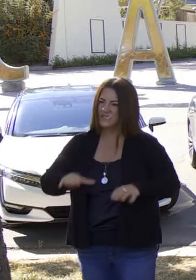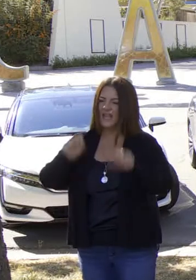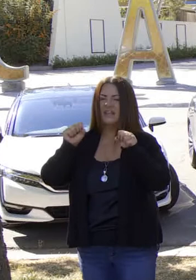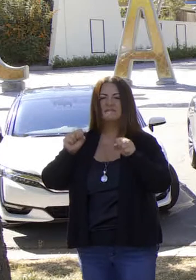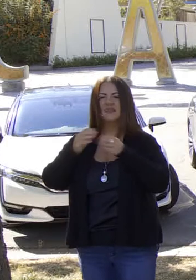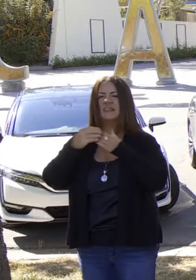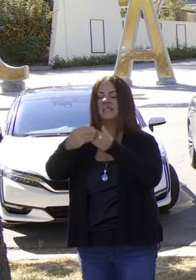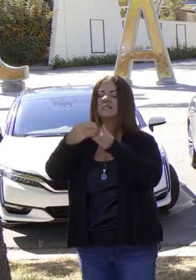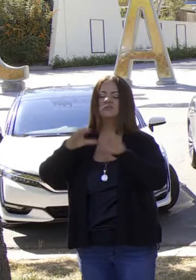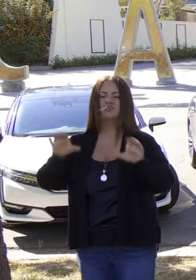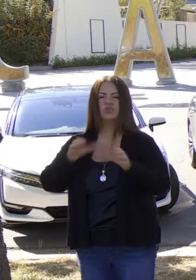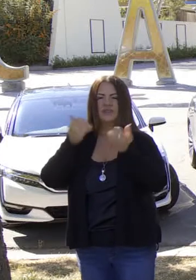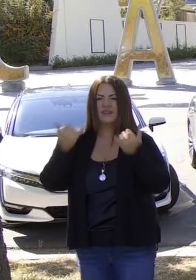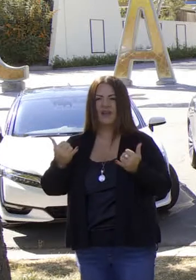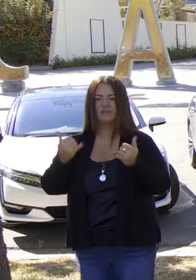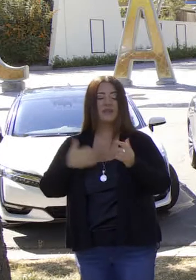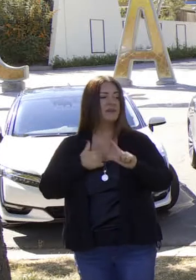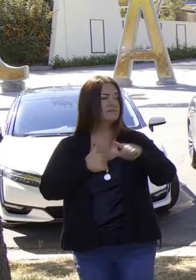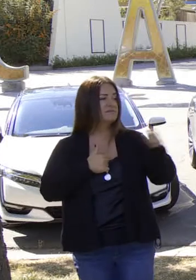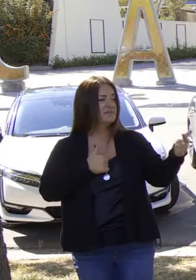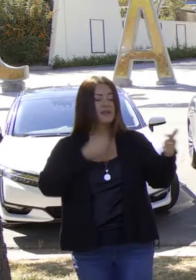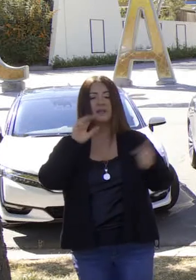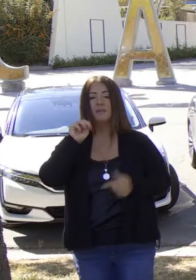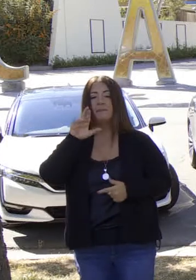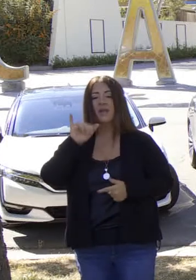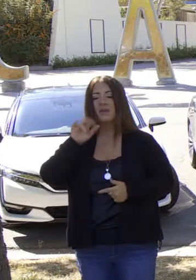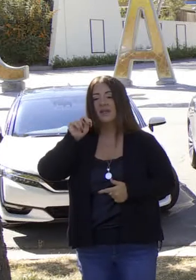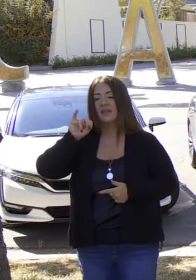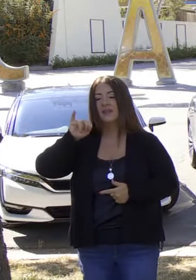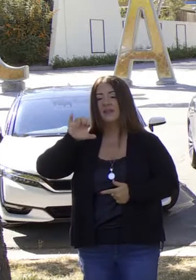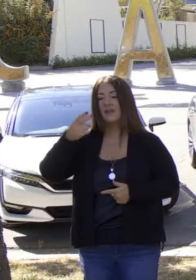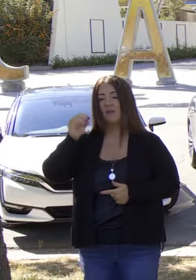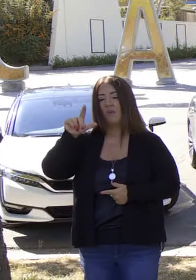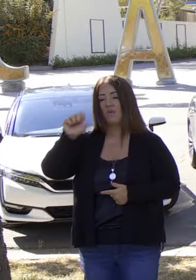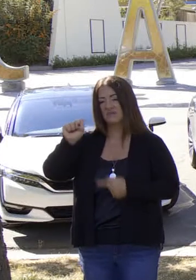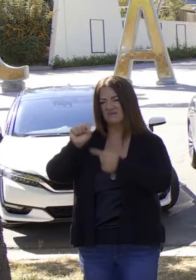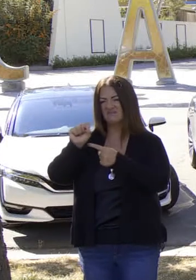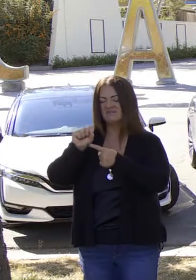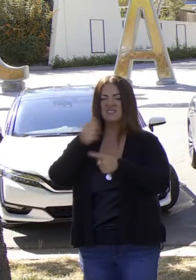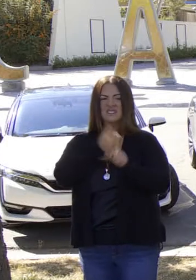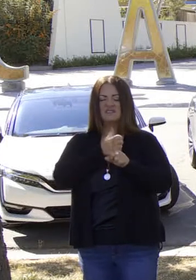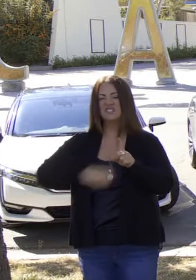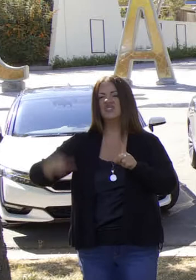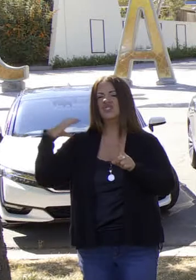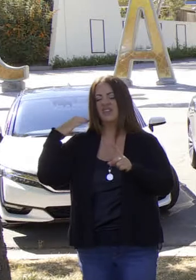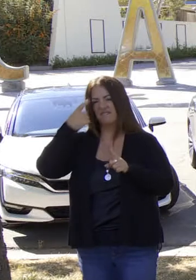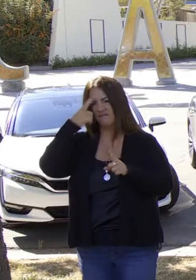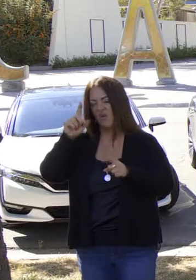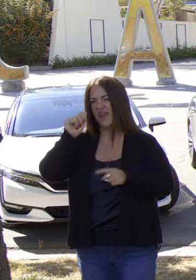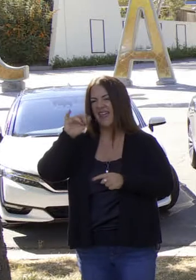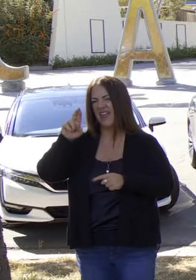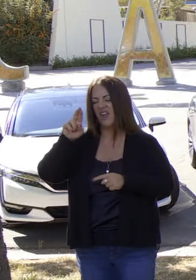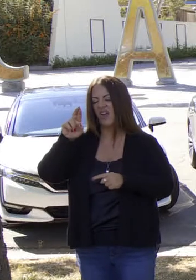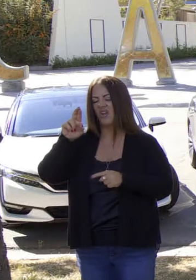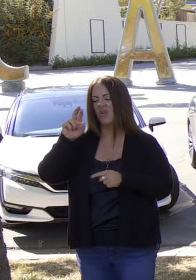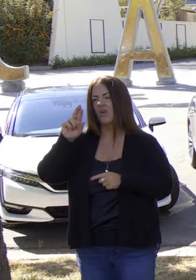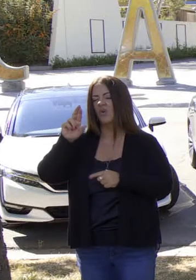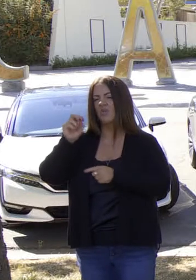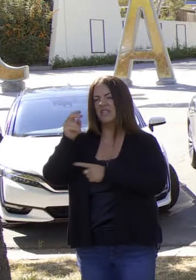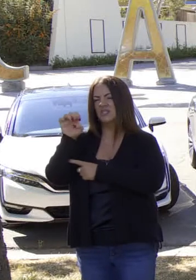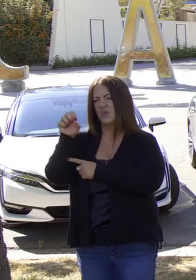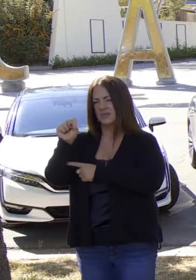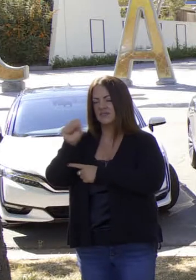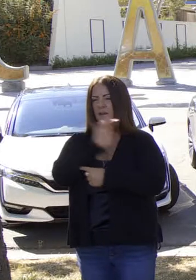en un momento. La Junta de Recursos de Aire, Mary Nichols, la presidenta de la Junta de Recursos de Aire de California,